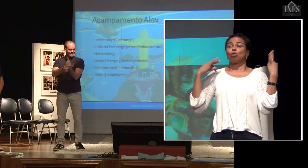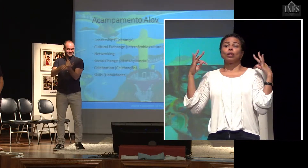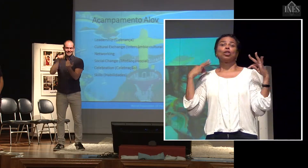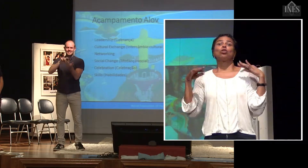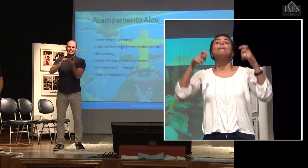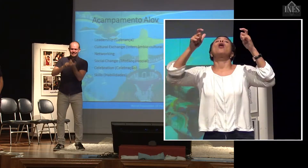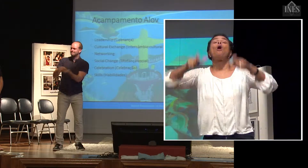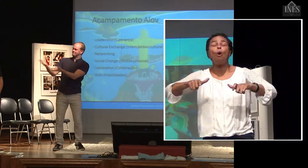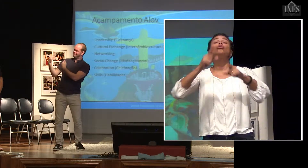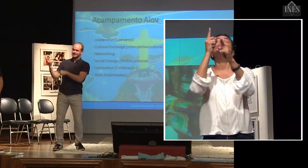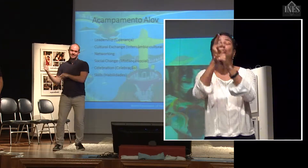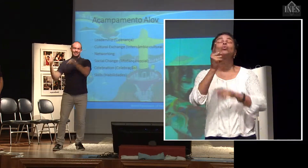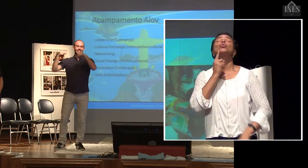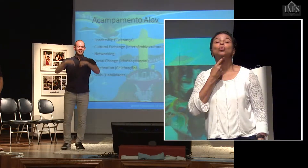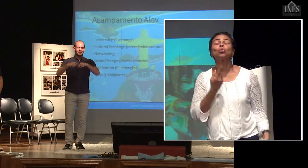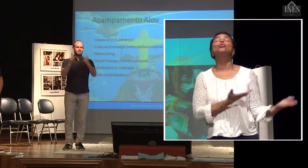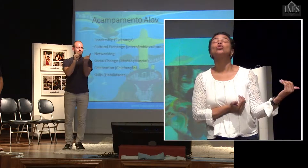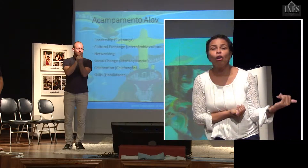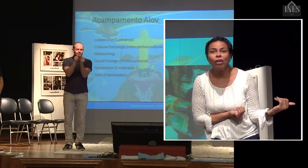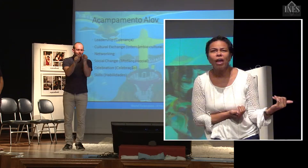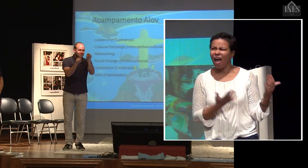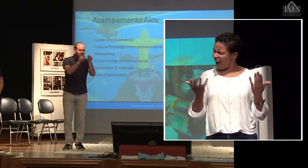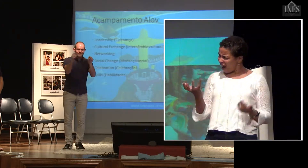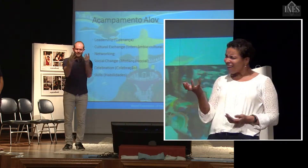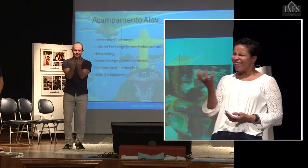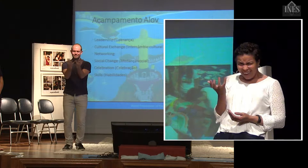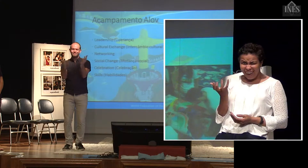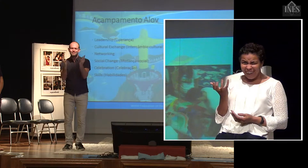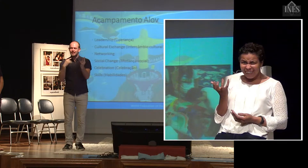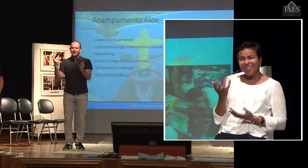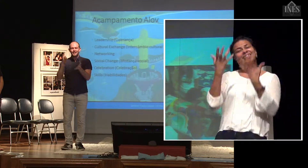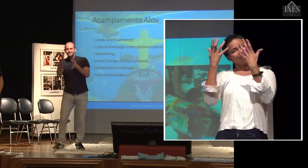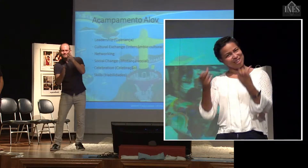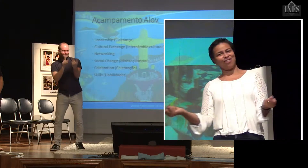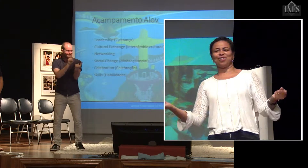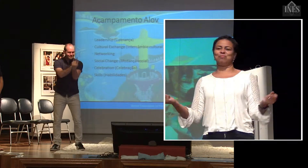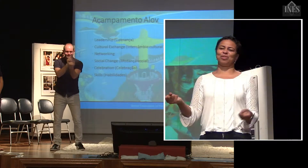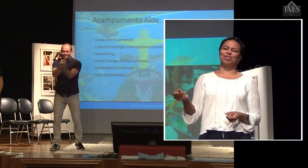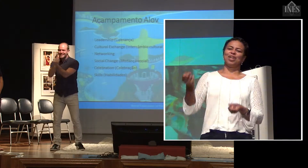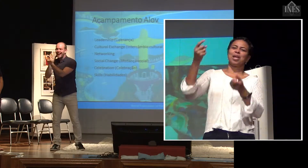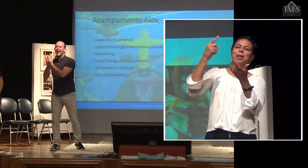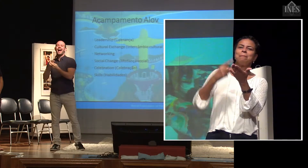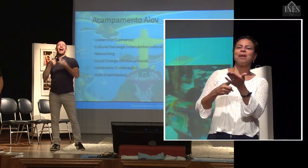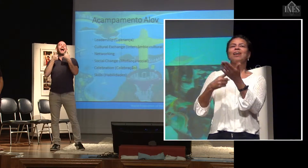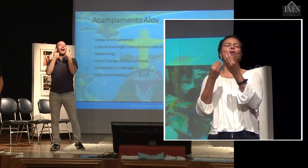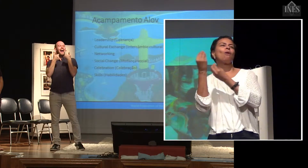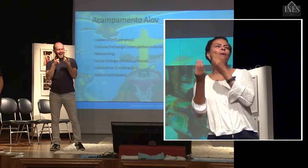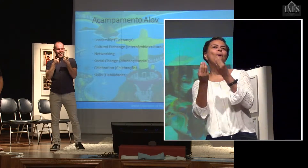surdos? Onde a conhece os surdos jovens? A Ana falou, vocês querem também isso? Então, vamos lá. E a gente foi encontrando caminhos, encontrando outras pessoas, já fizemos um